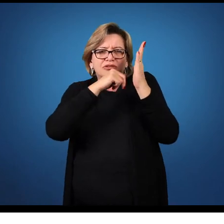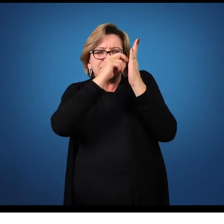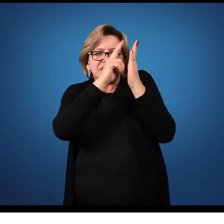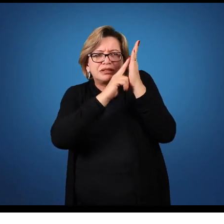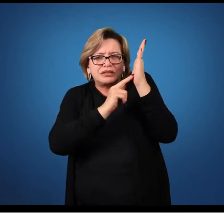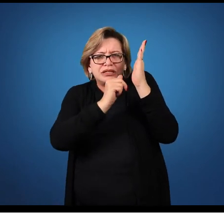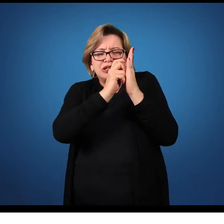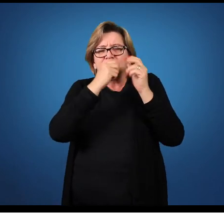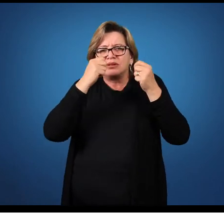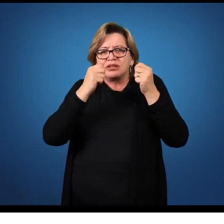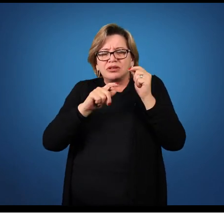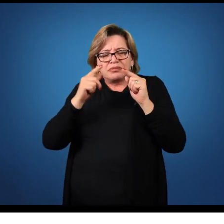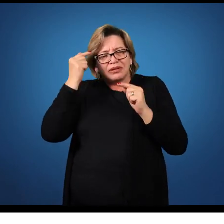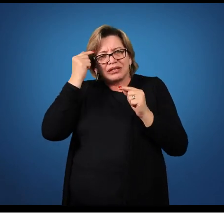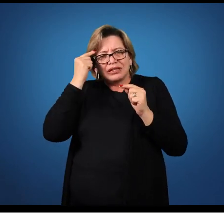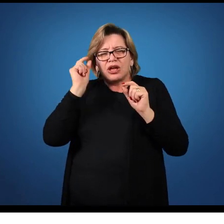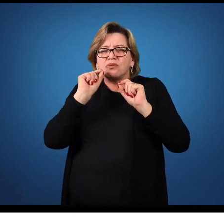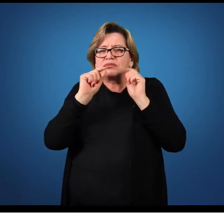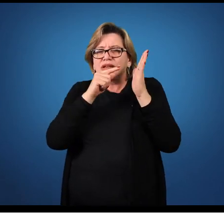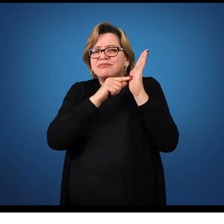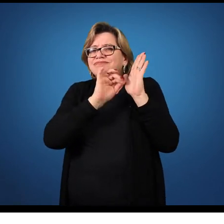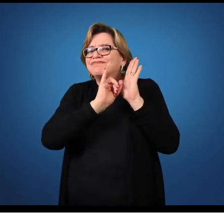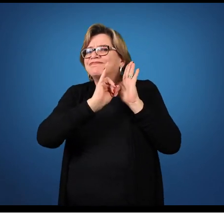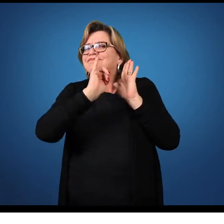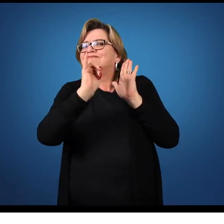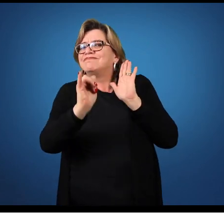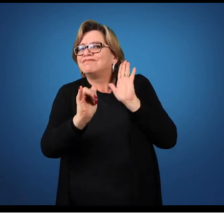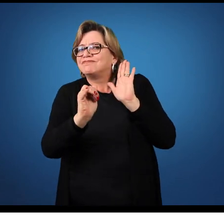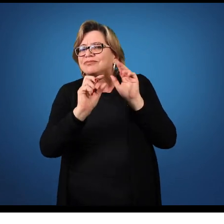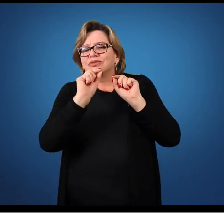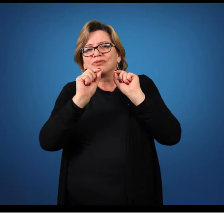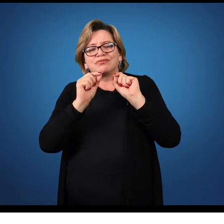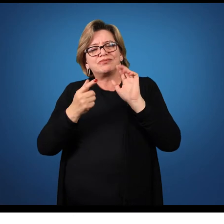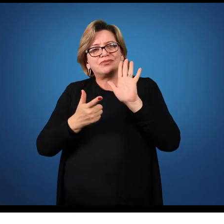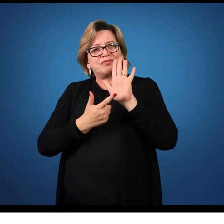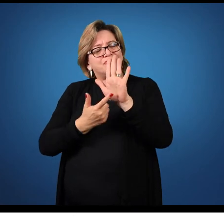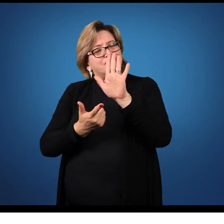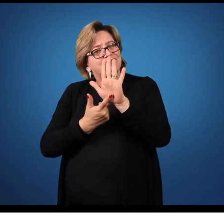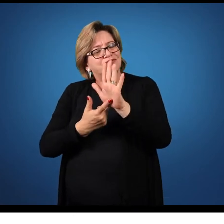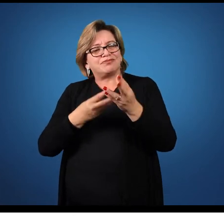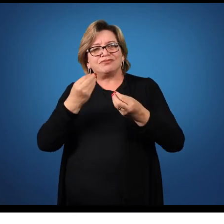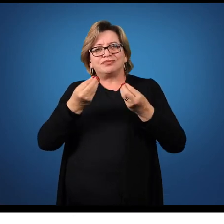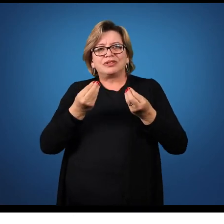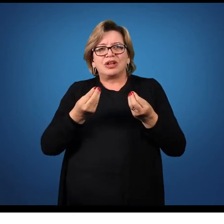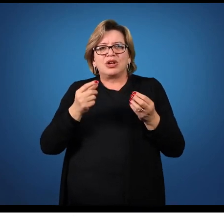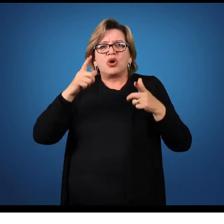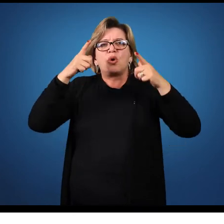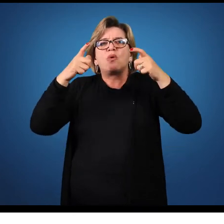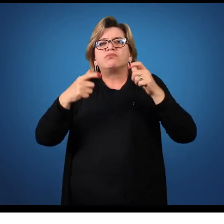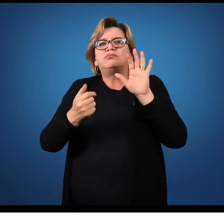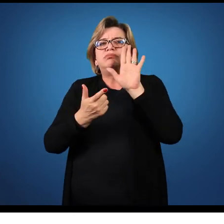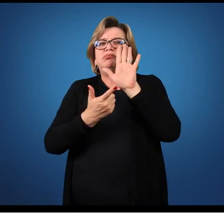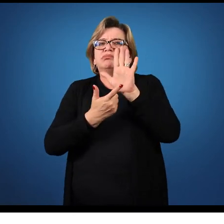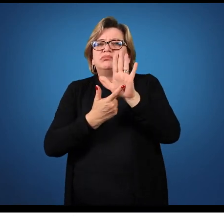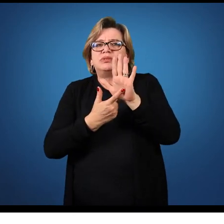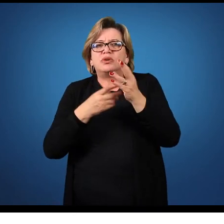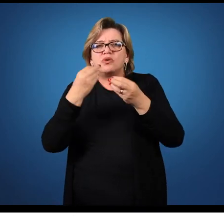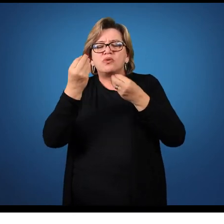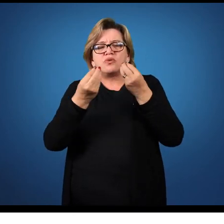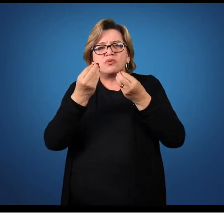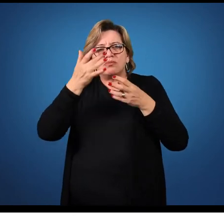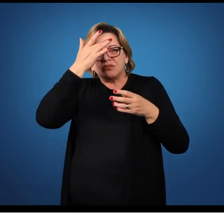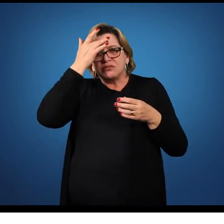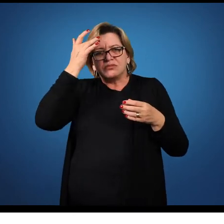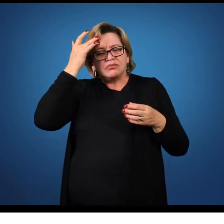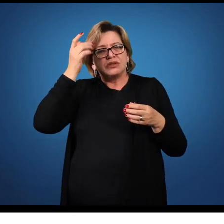produto, na informação que esse produto vai trazer, que essa obra vai trazer, onde ela vai ser exposta, como ela vai ser